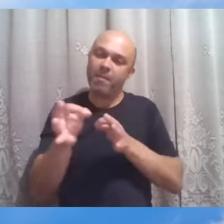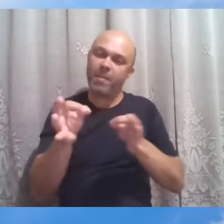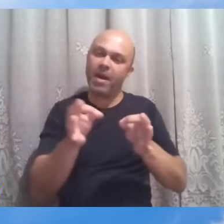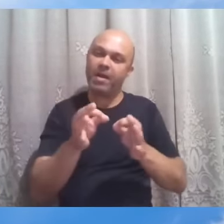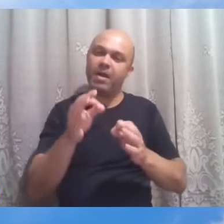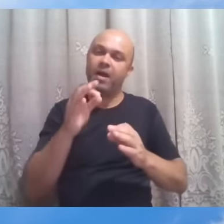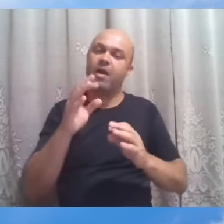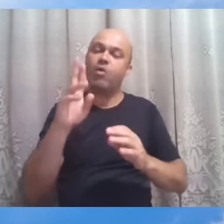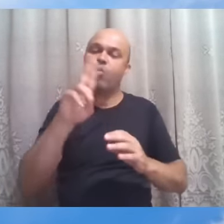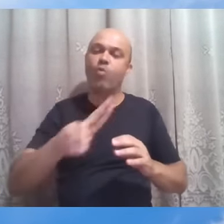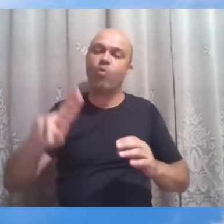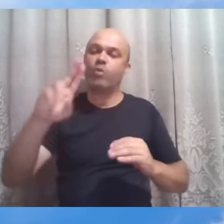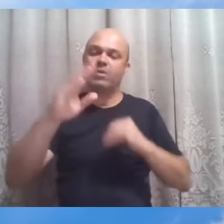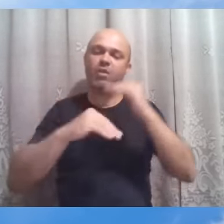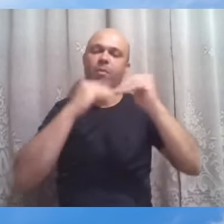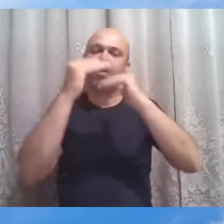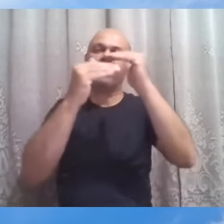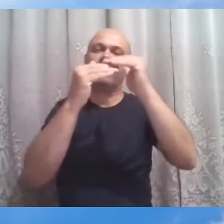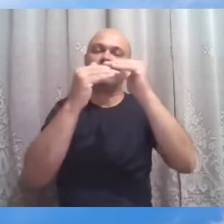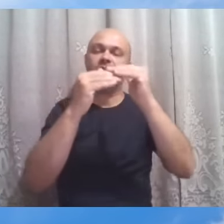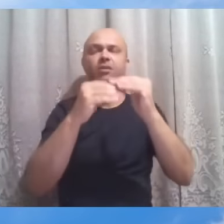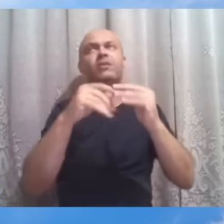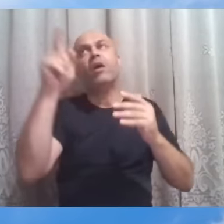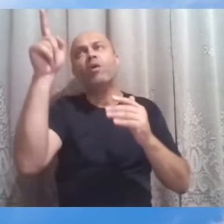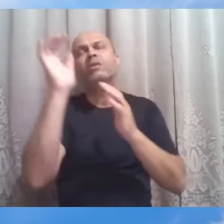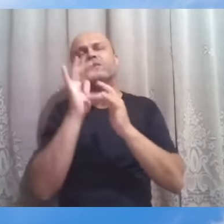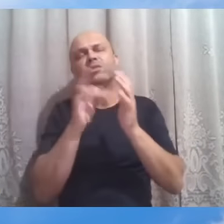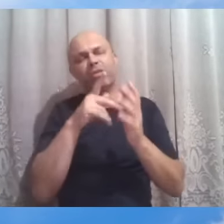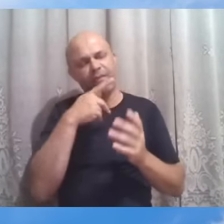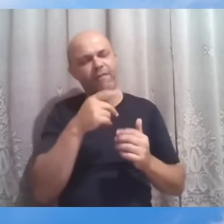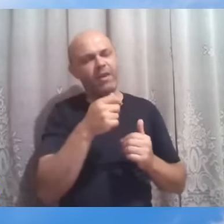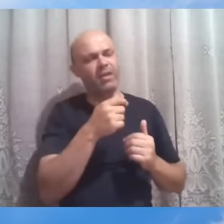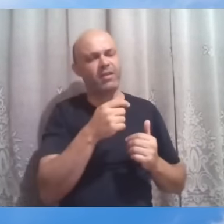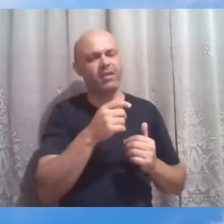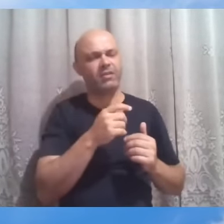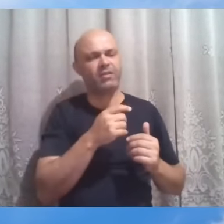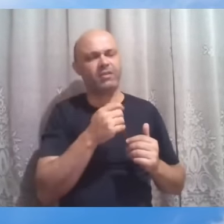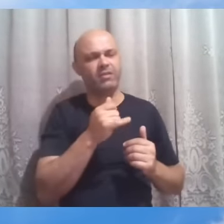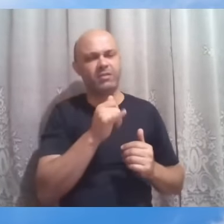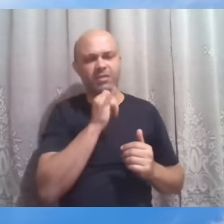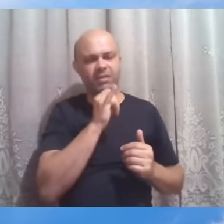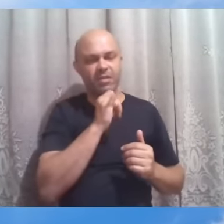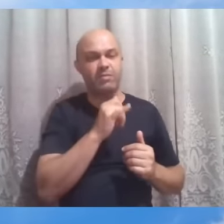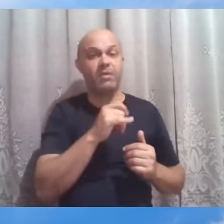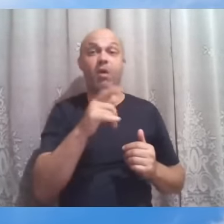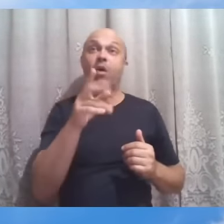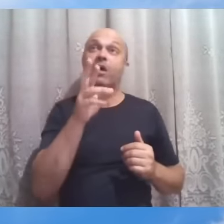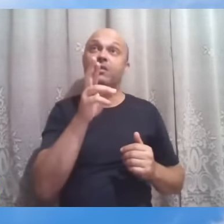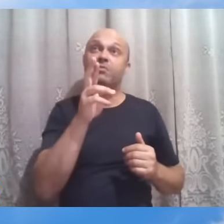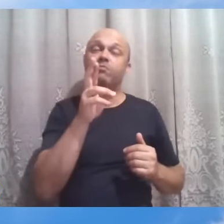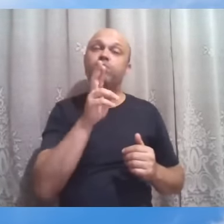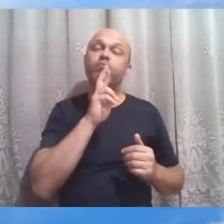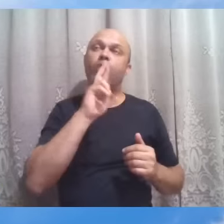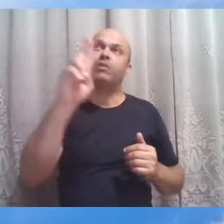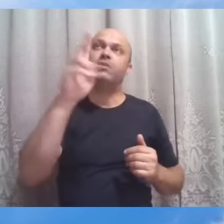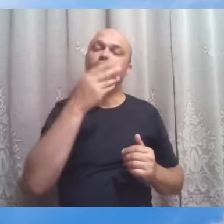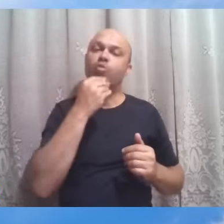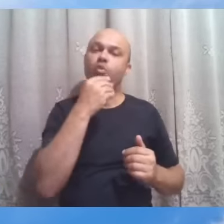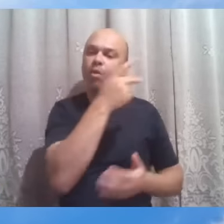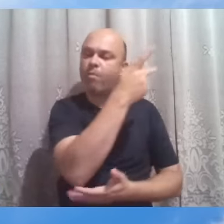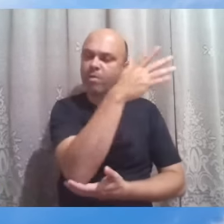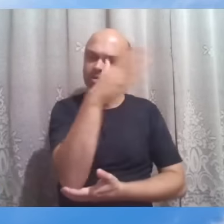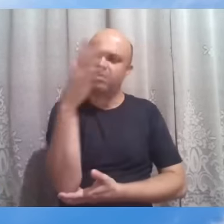exemplos e diz assim, pelas respostas do homem aos seres e às coisas simples dos reinos